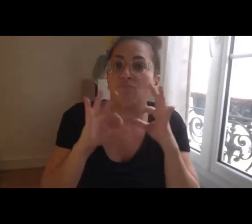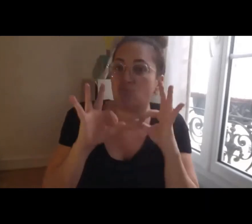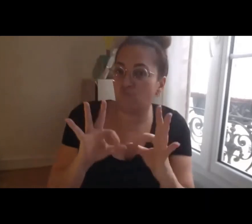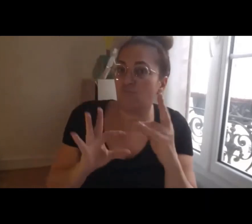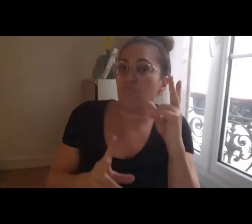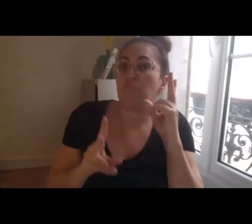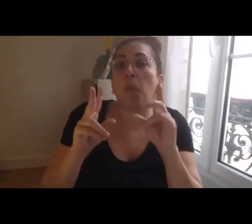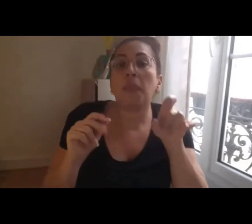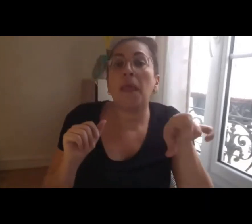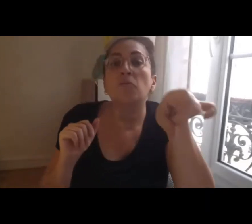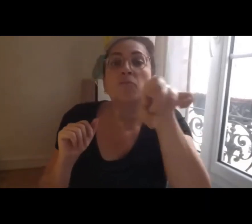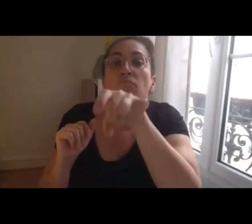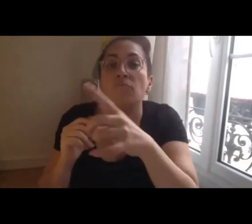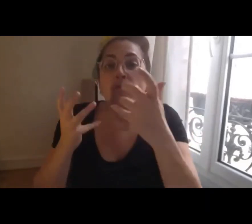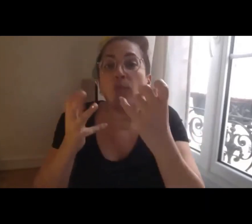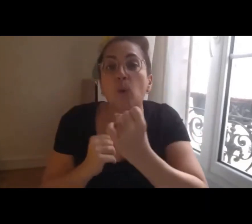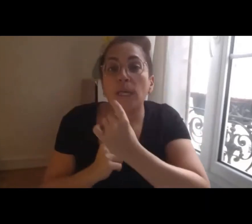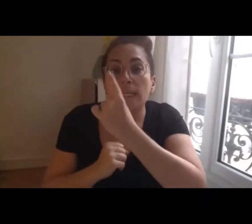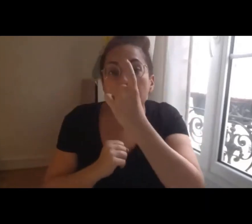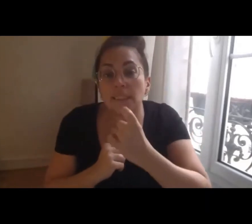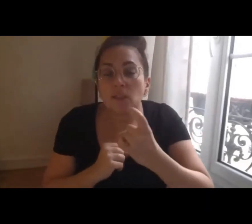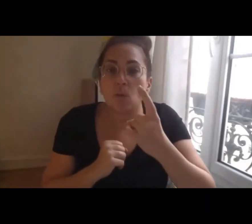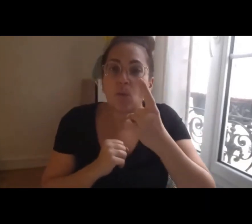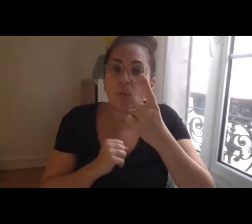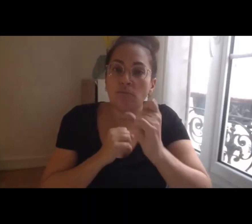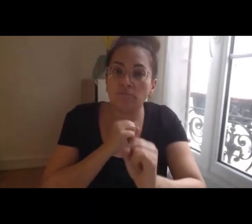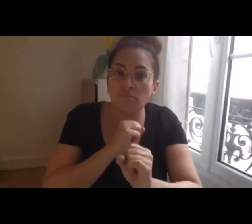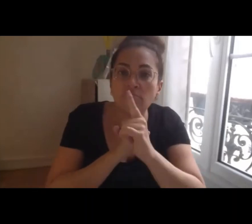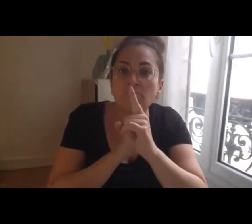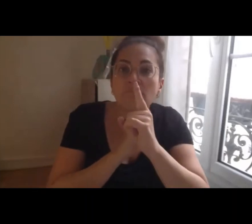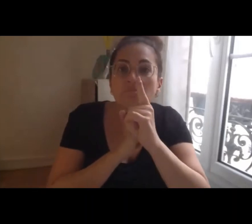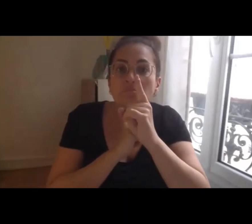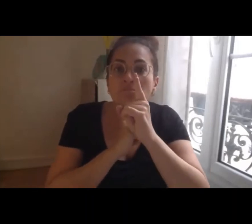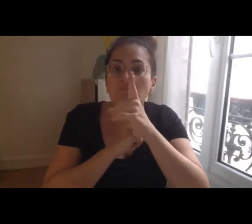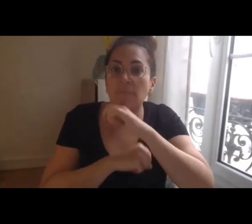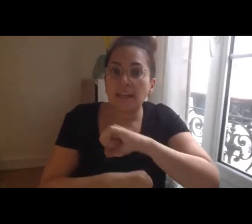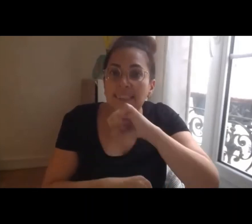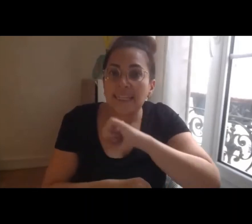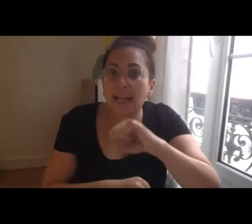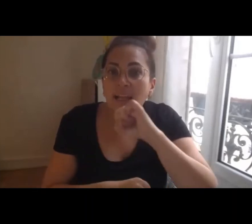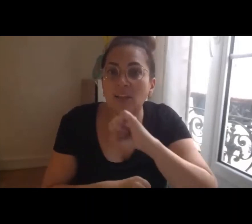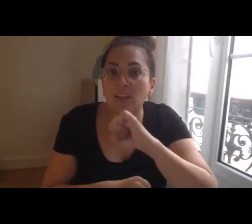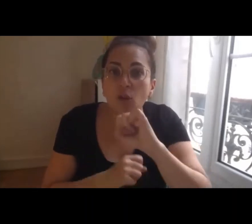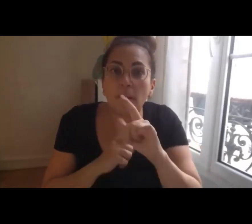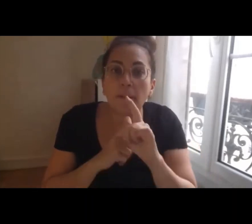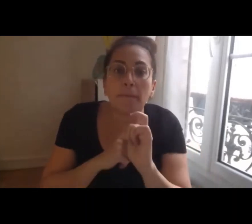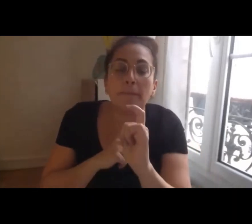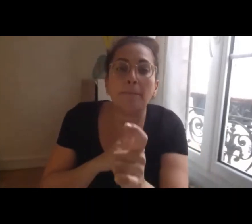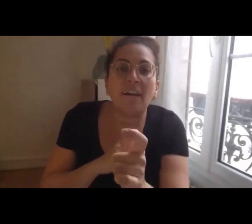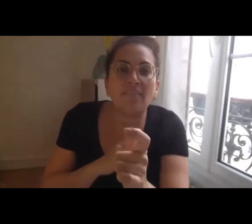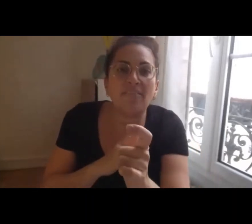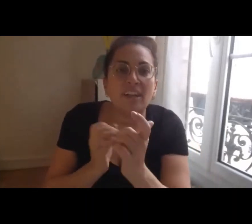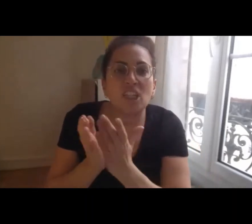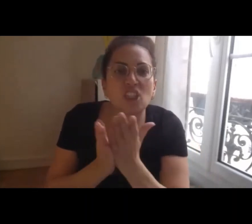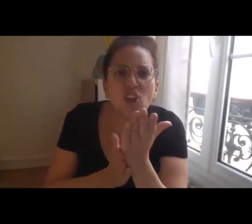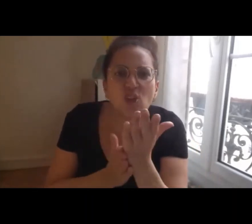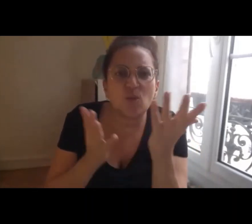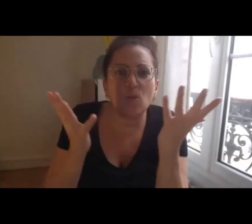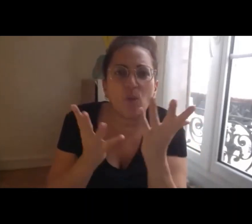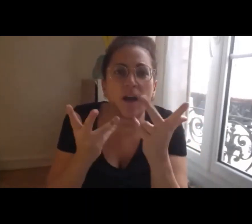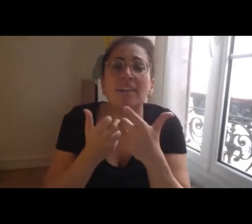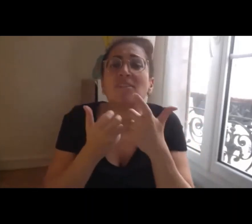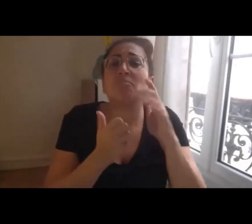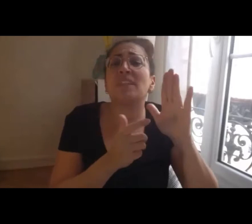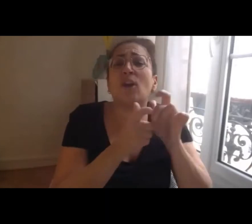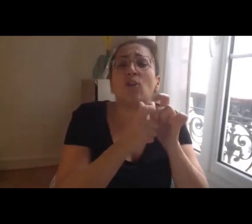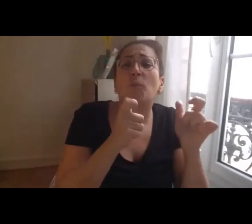accélérateur d'innovation, notamment dans un autre monde que celui des startups. Mais, en